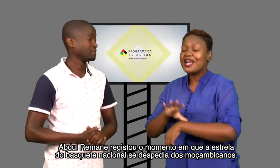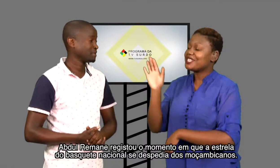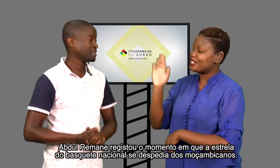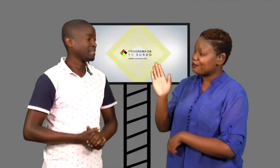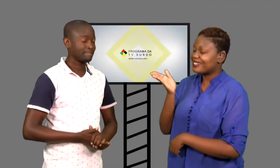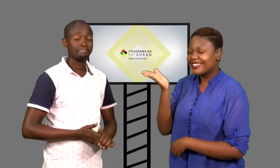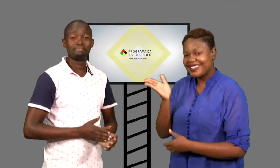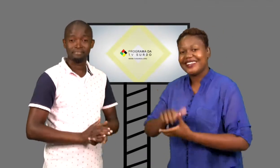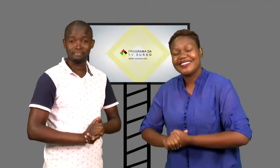moçambicanos.